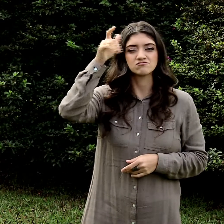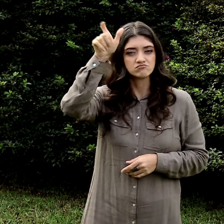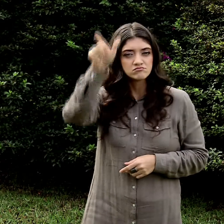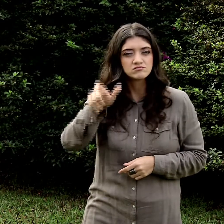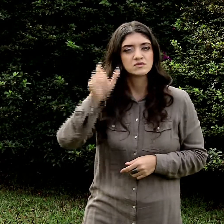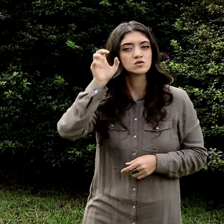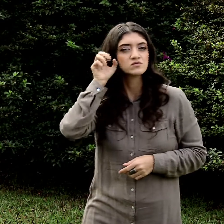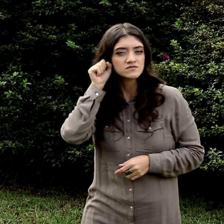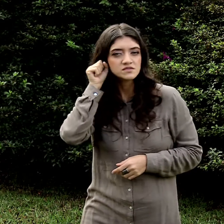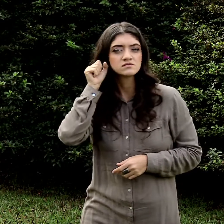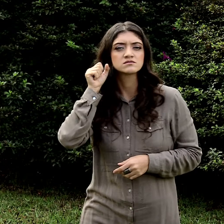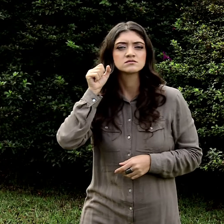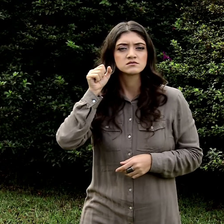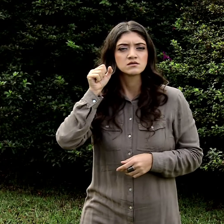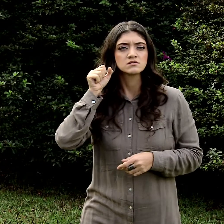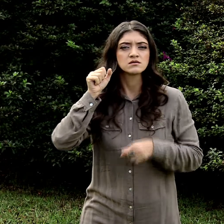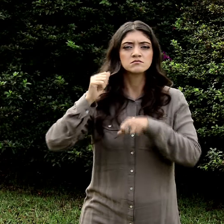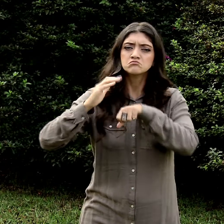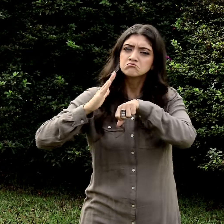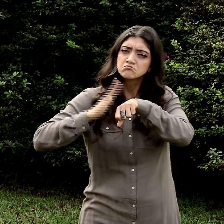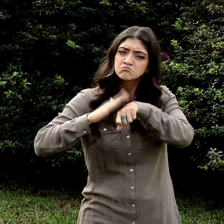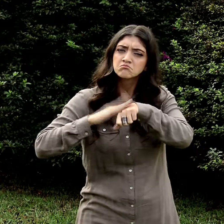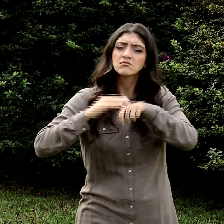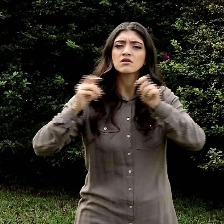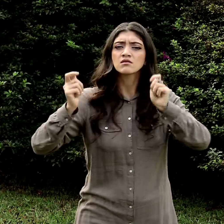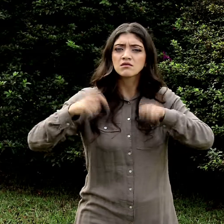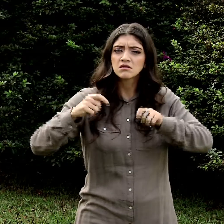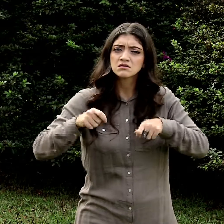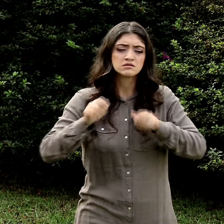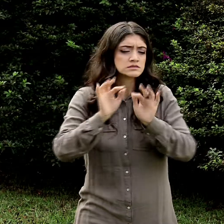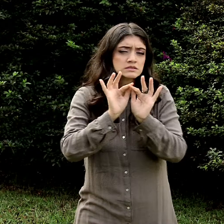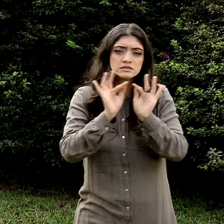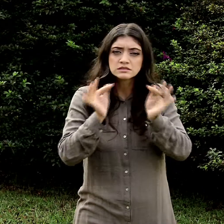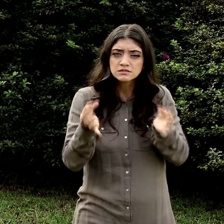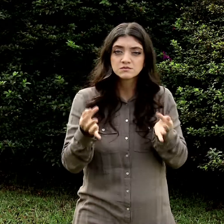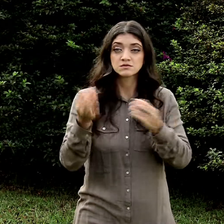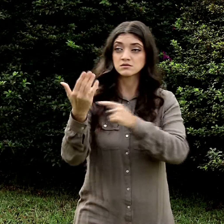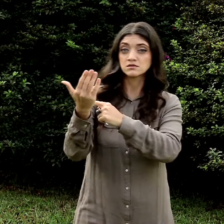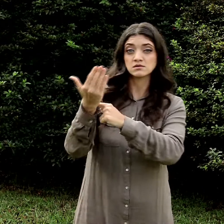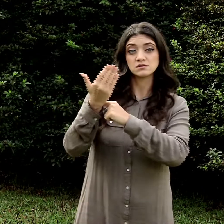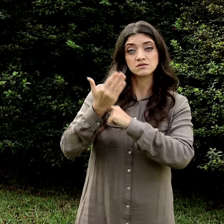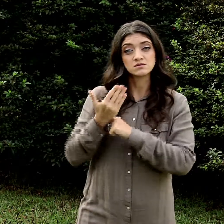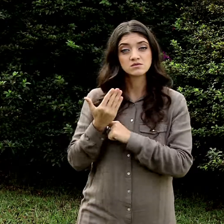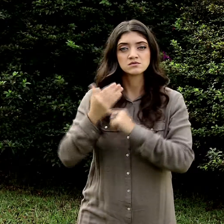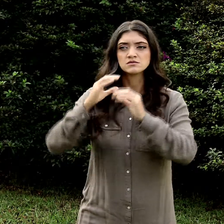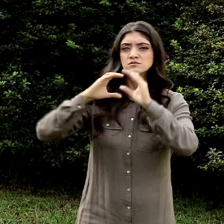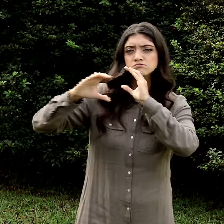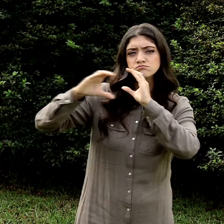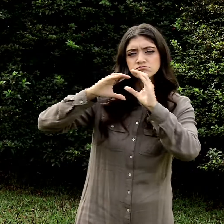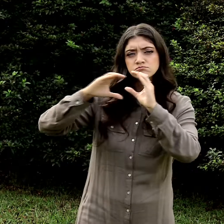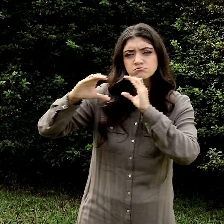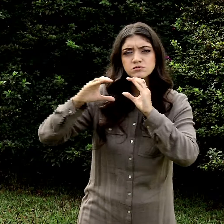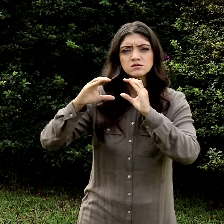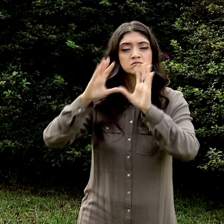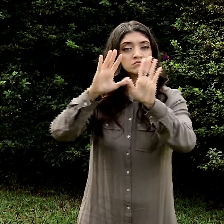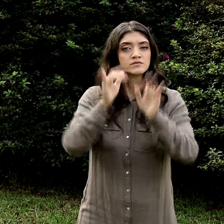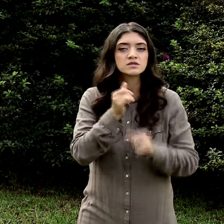Pequenas ações dos ouvintes podem auxiliar nessa comunicação, como, por exemplo, sempre